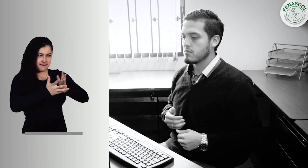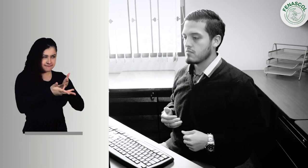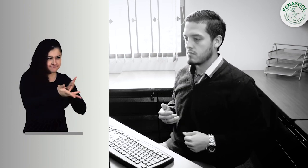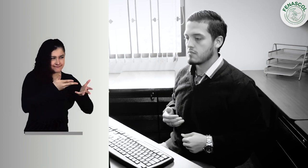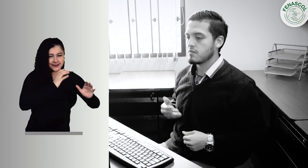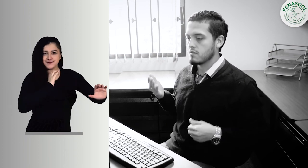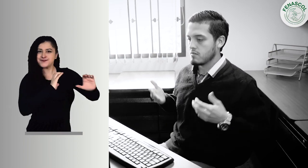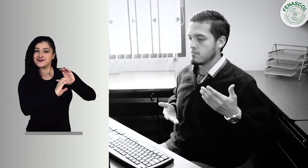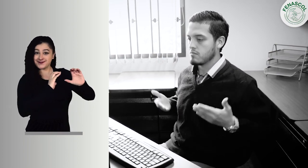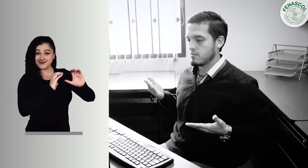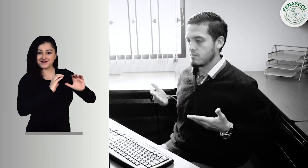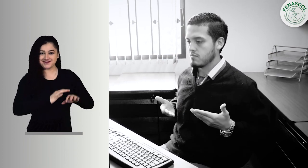lengua.